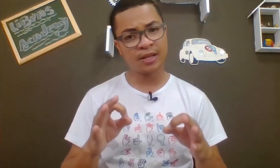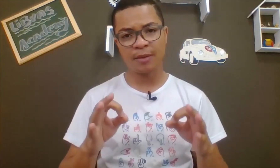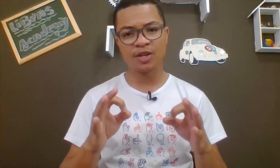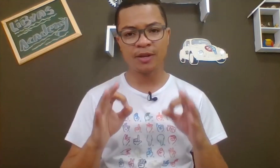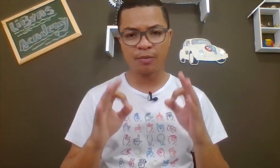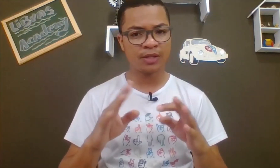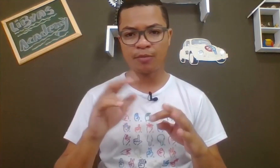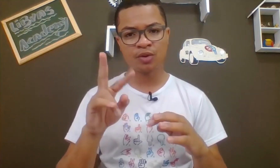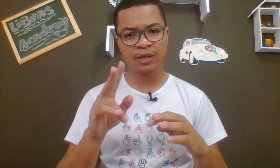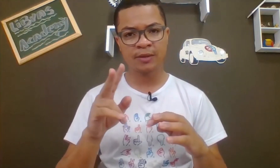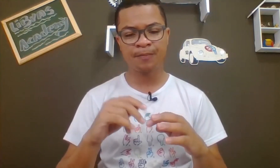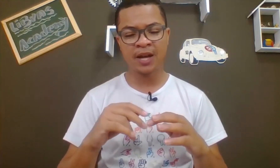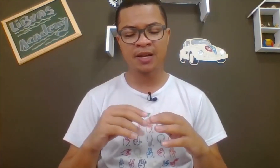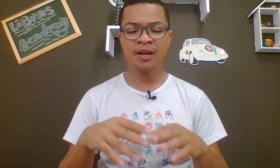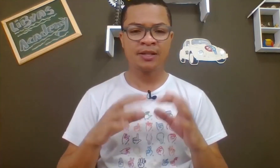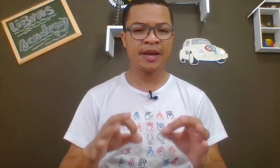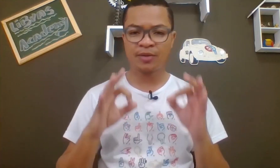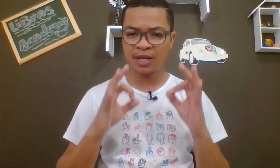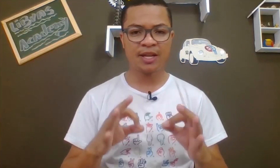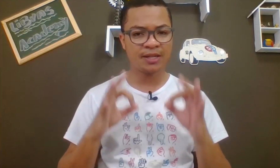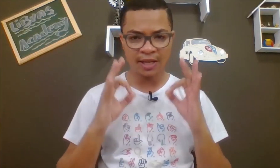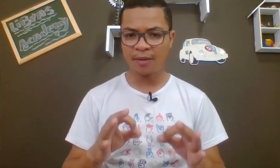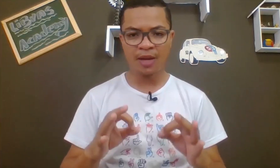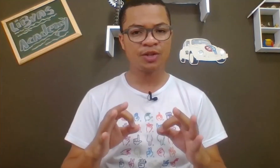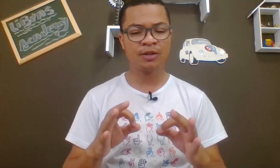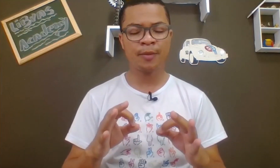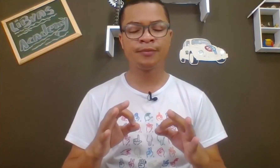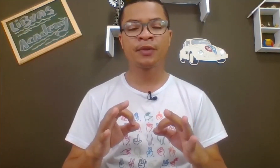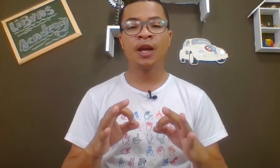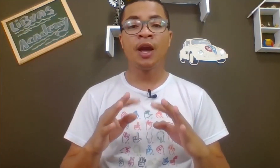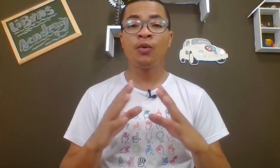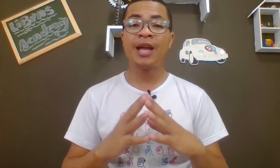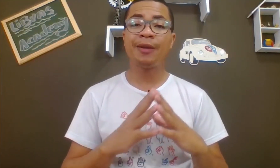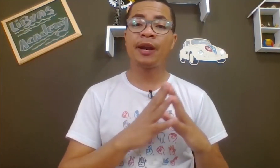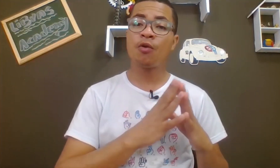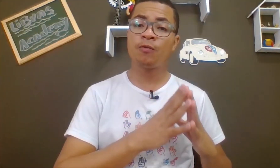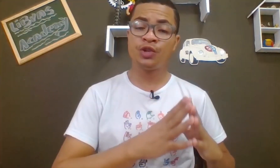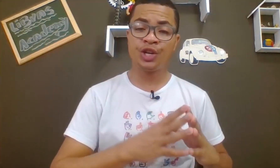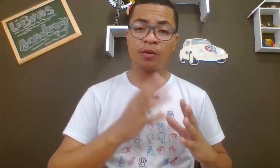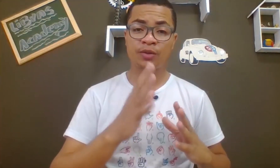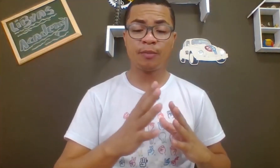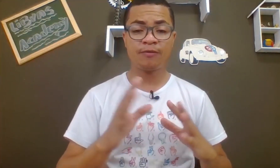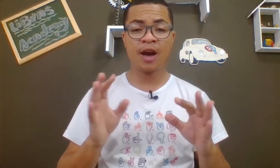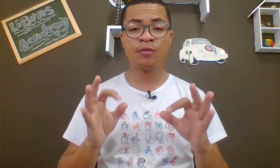certamente também, você pode usar pros dois, tá? Certo, certeza, certamente, tá bom? Então, cuidado pra não confundir, que é o que eu sempre falo,